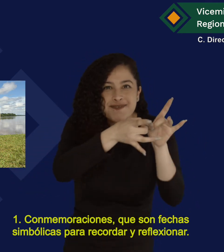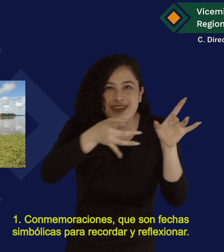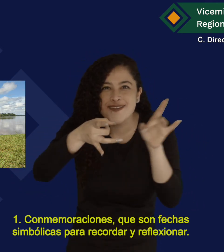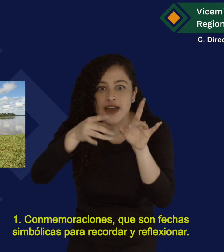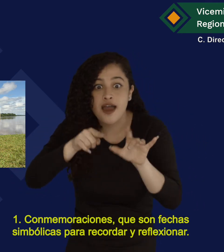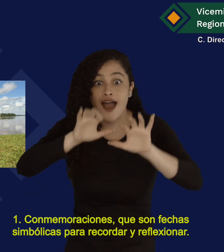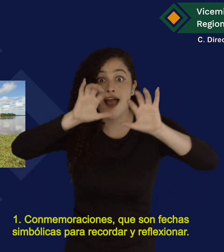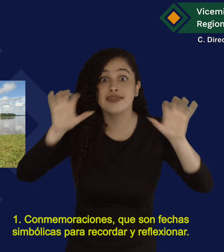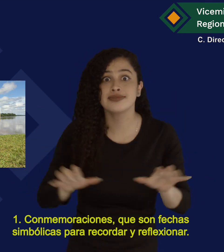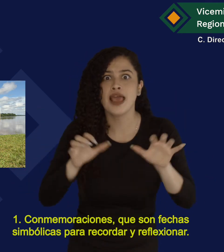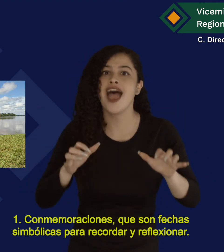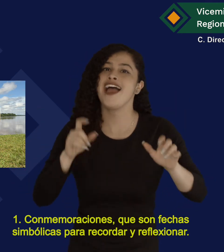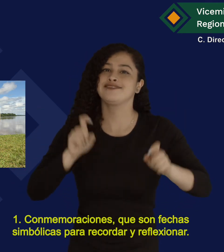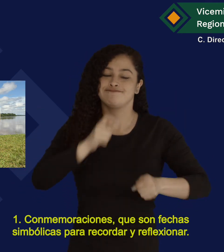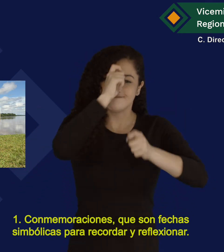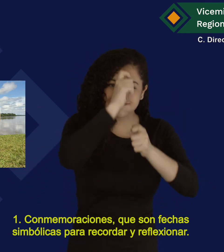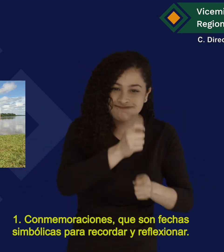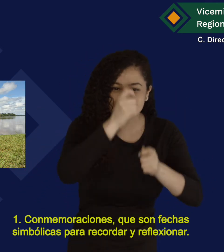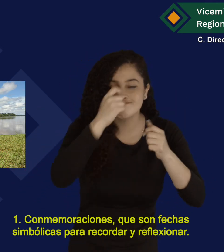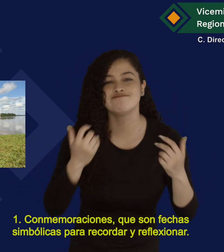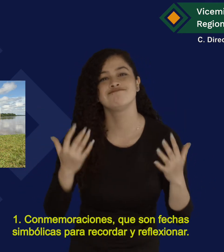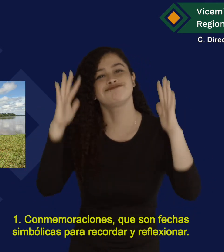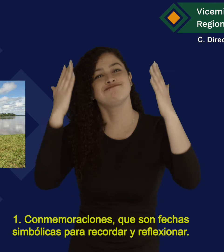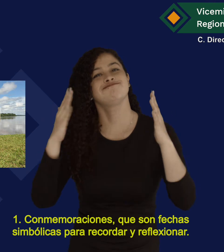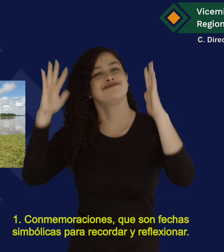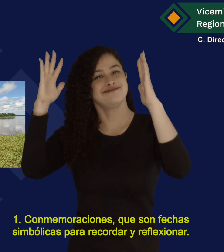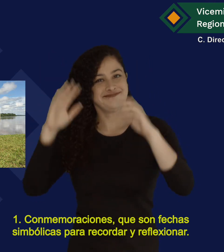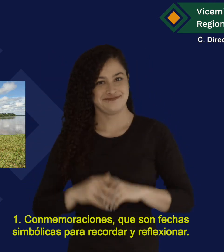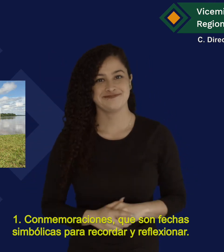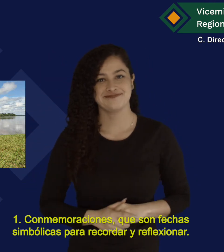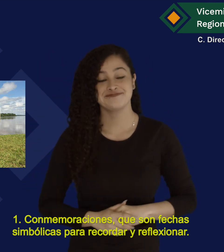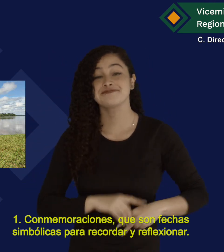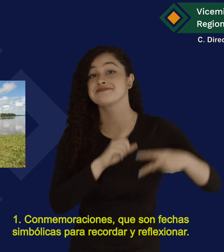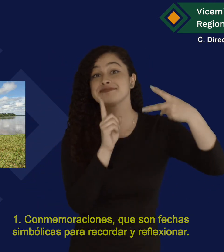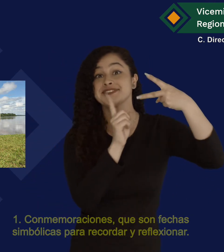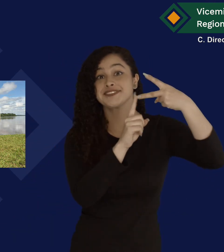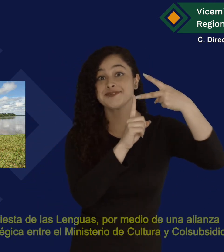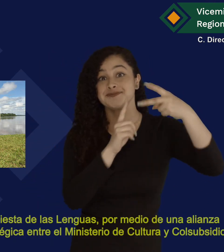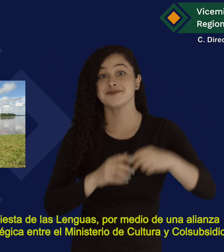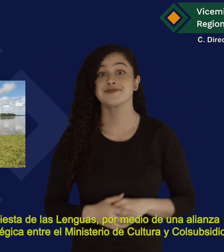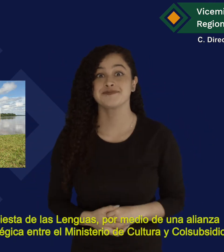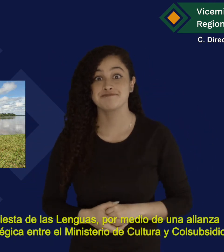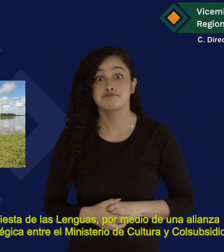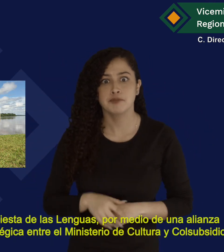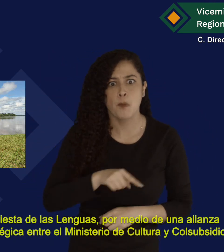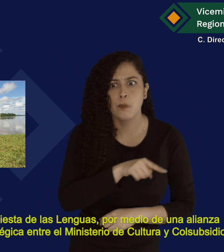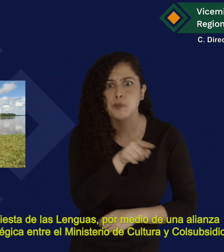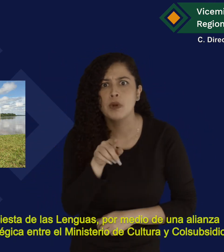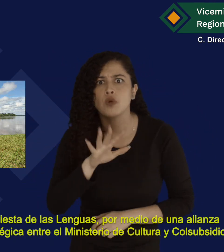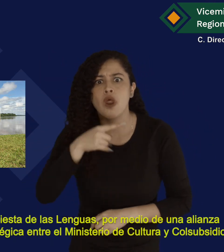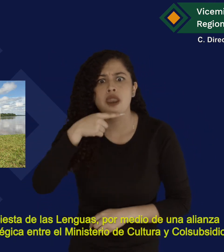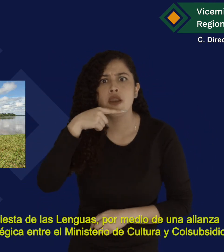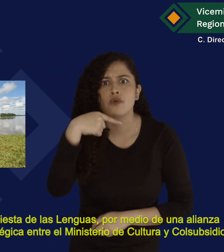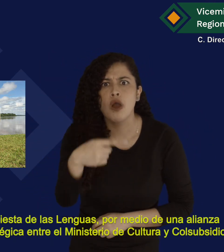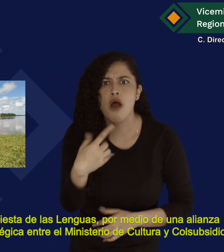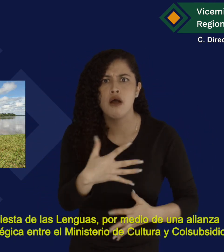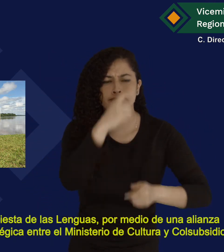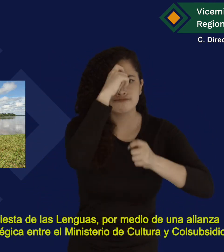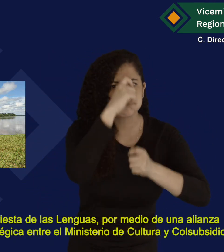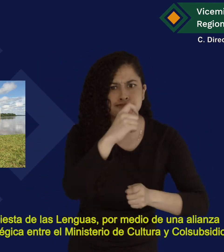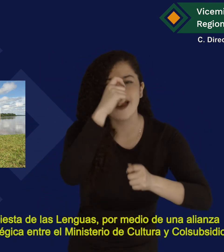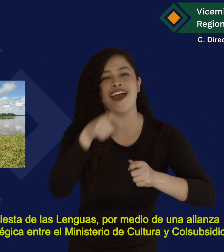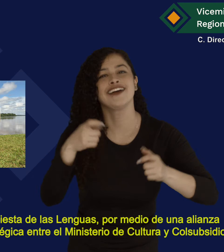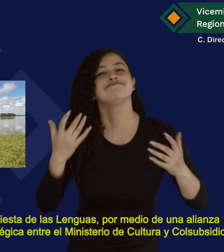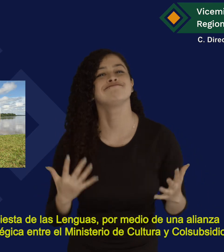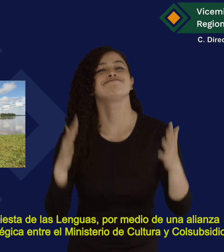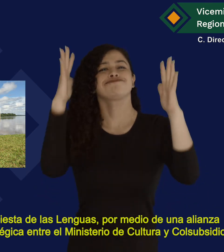fechas simbólicas para recordar y reflexionar Segundo, fiesta de las lenguas